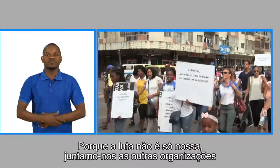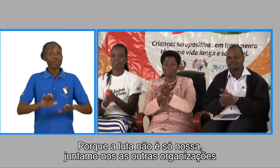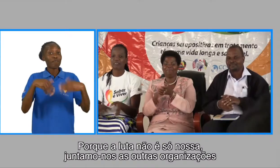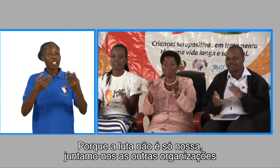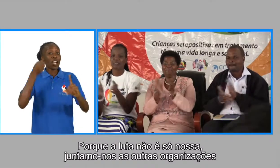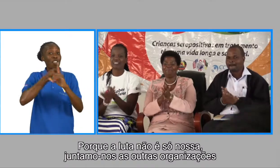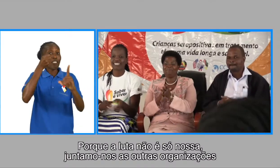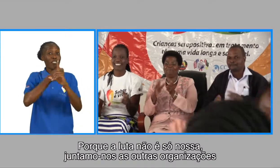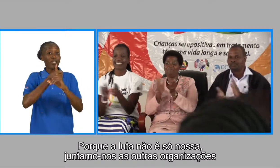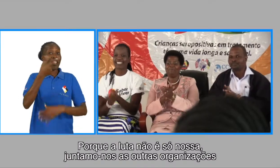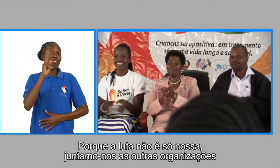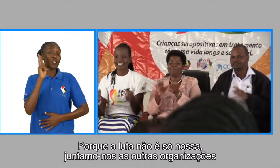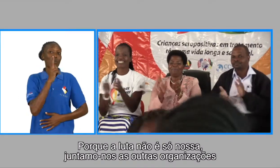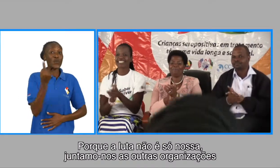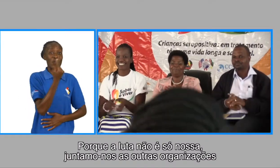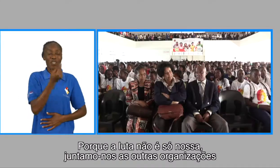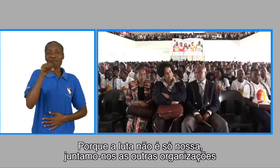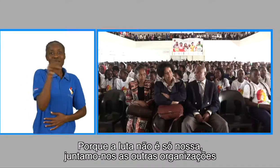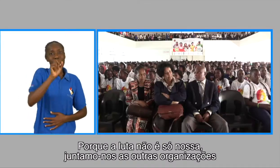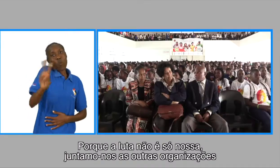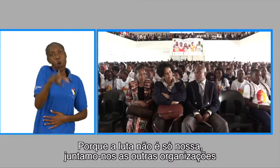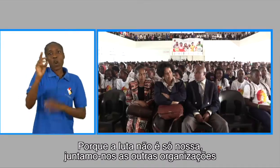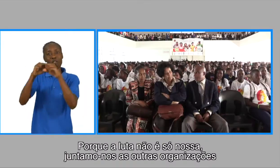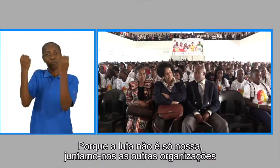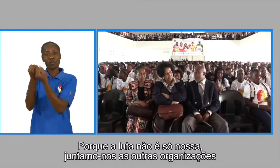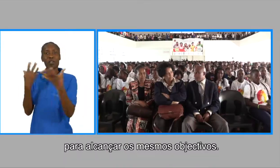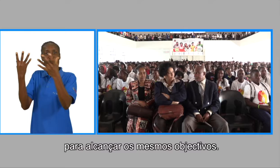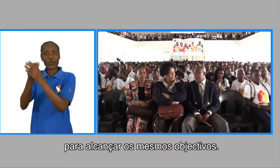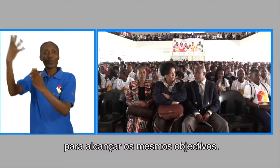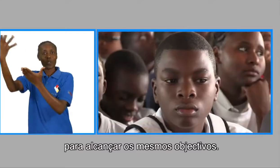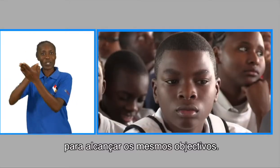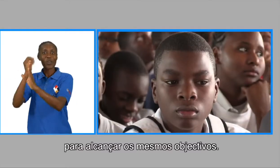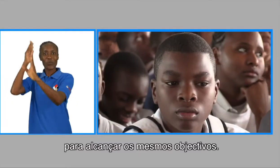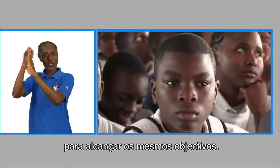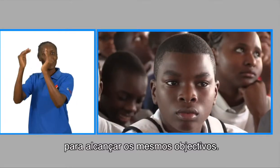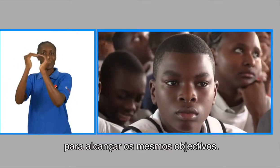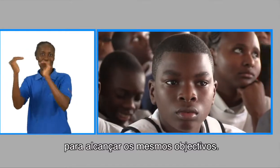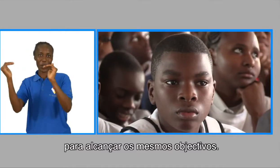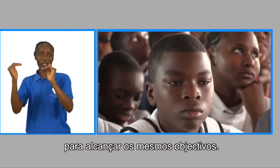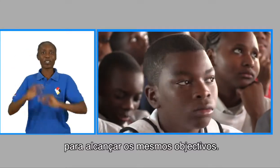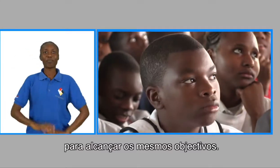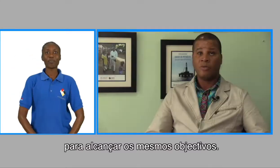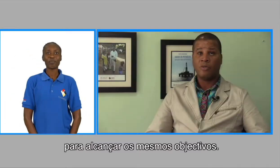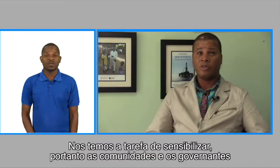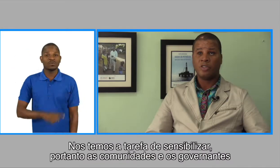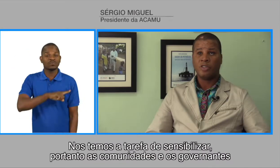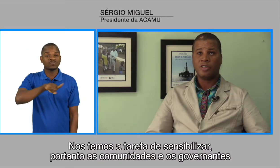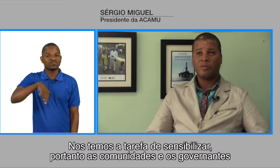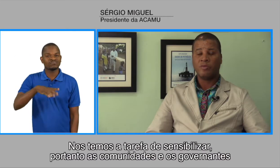Porque a luta não é só nossa. Juntamos-nos às outras organizações para alcançar os mesmos objetivos. Nós temos